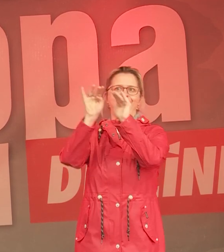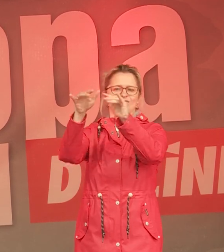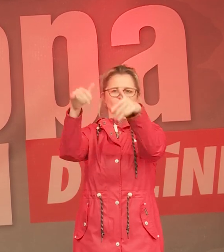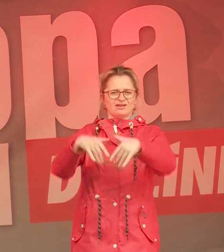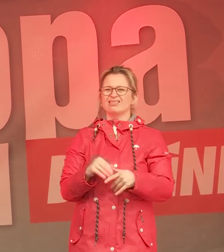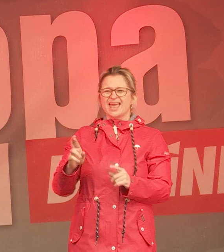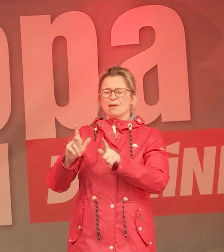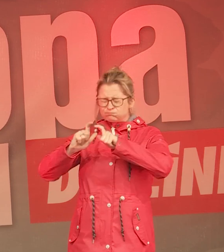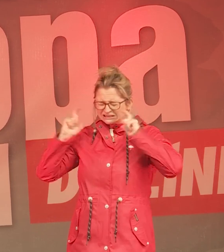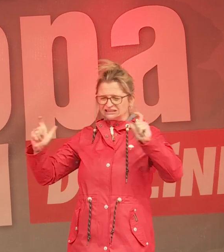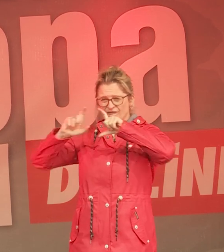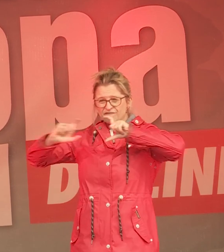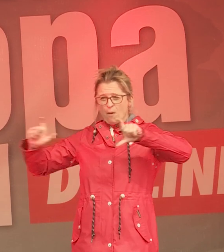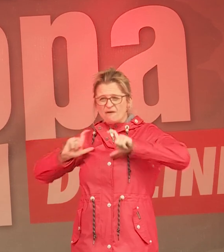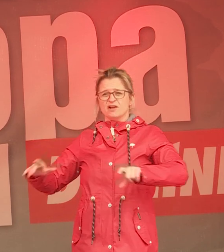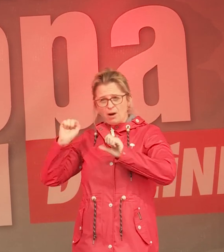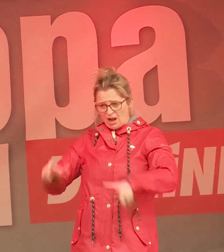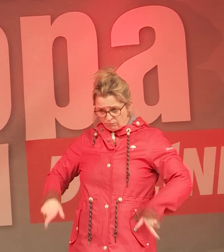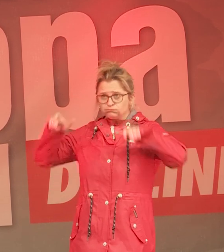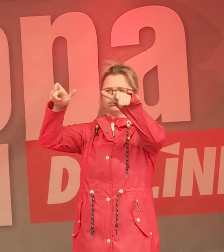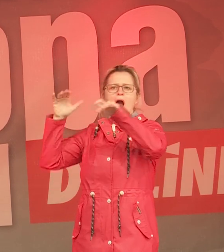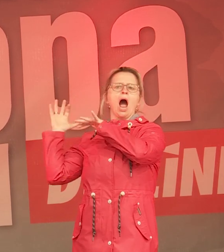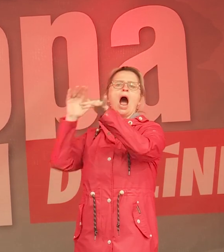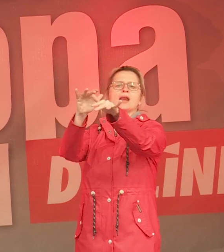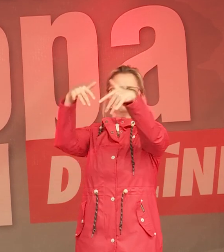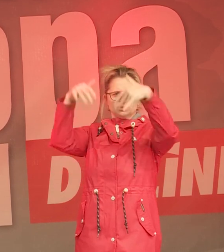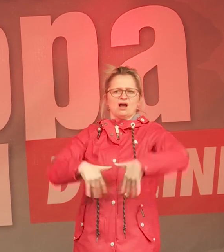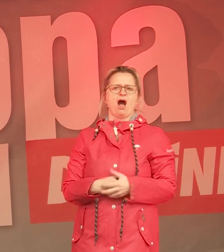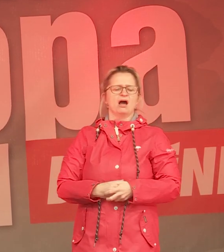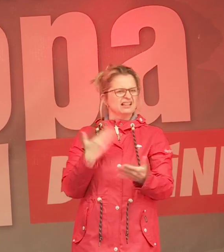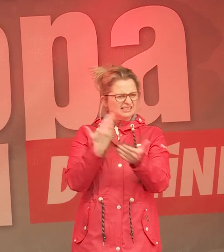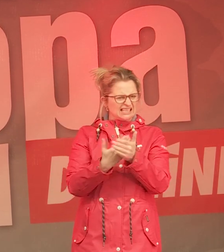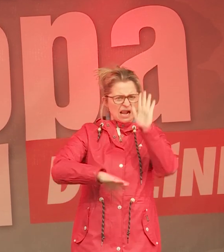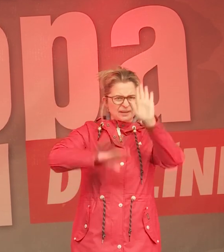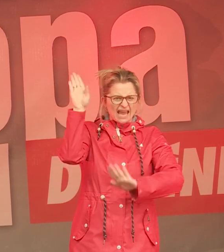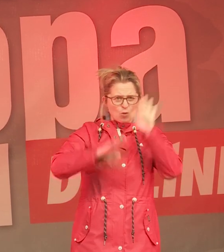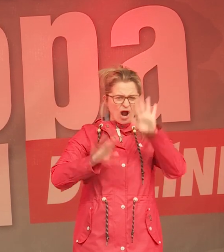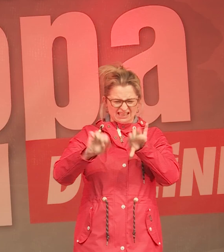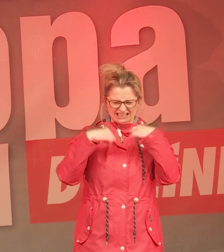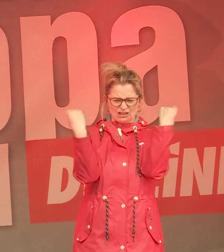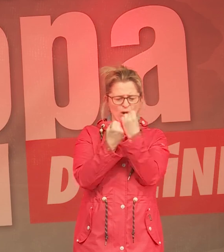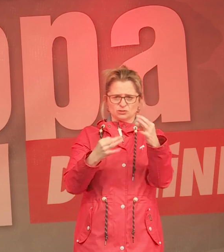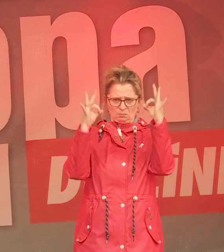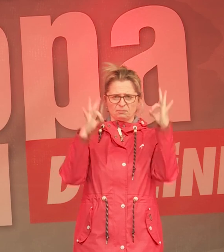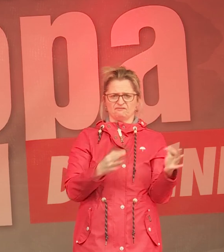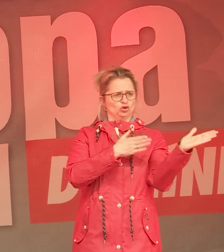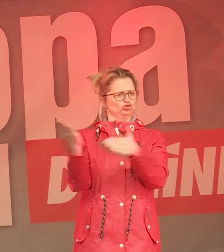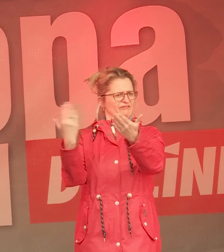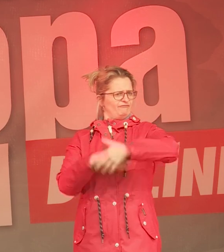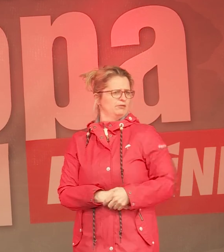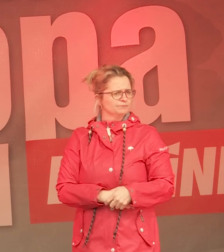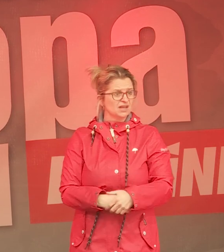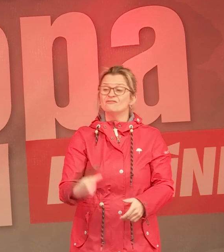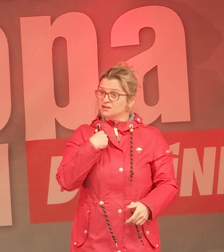nur die Großen. Und deswegen ist es eben eine völlige Verzerrung von Demokratie, wenn so etwas ermöglicht wird. Und wir als